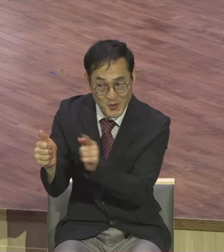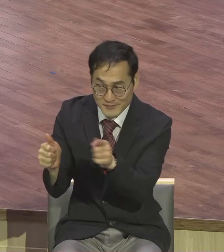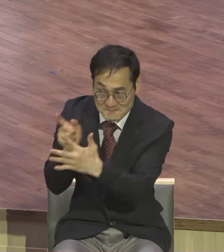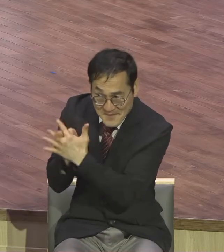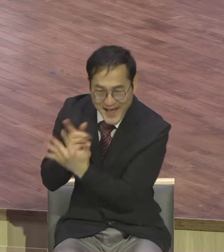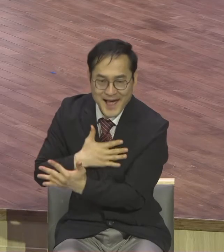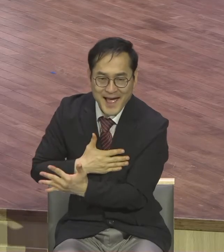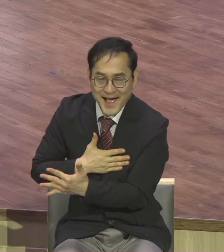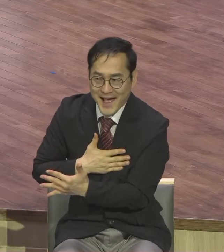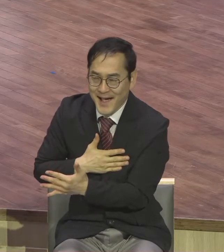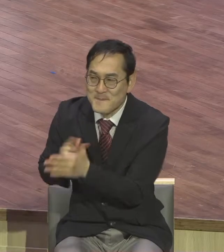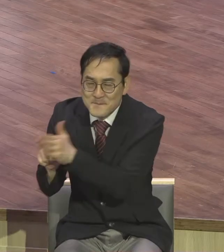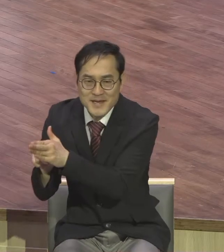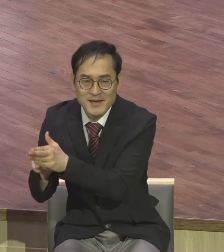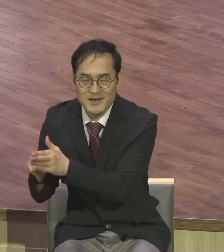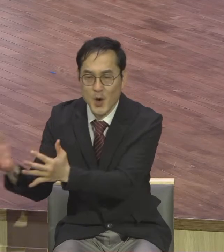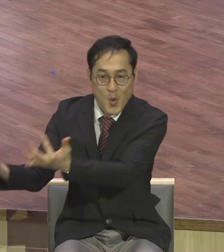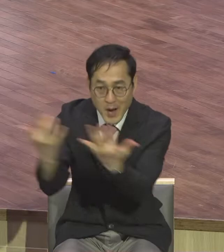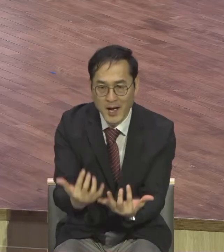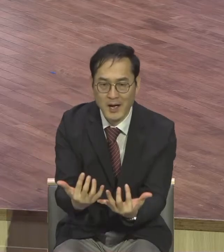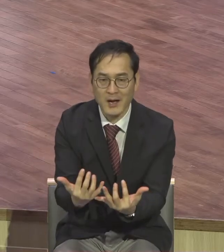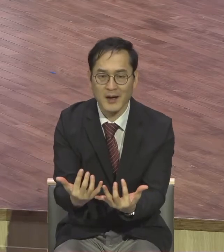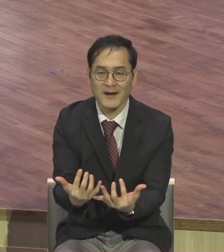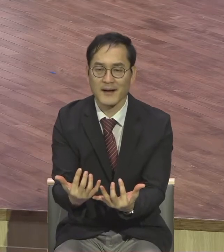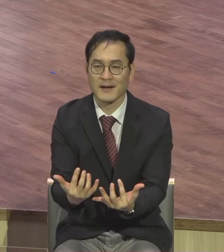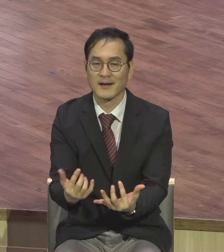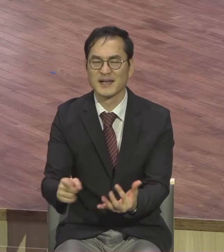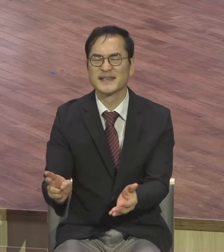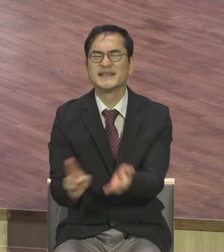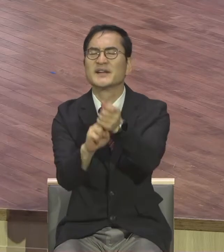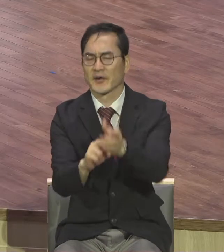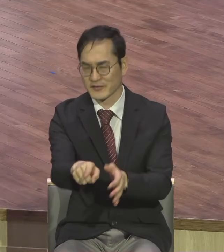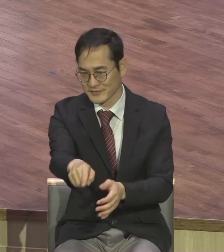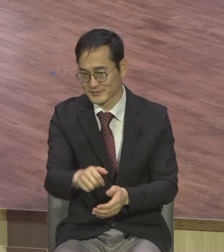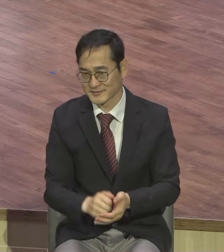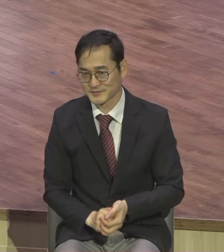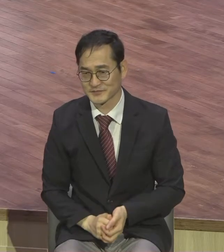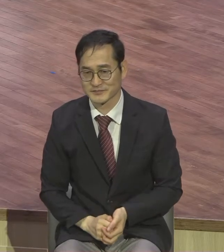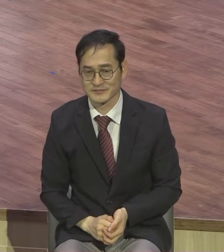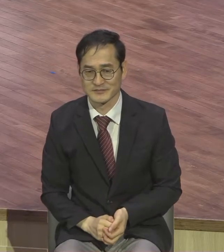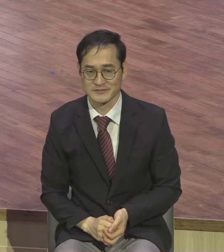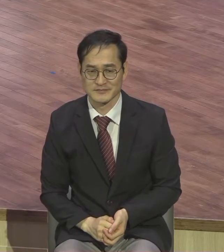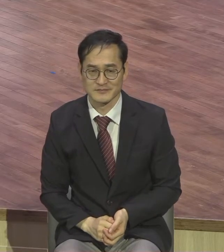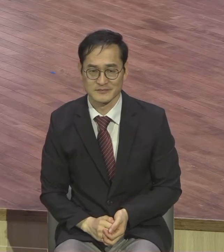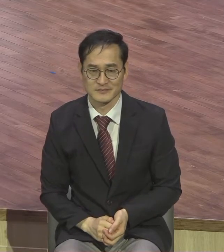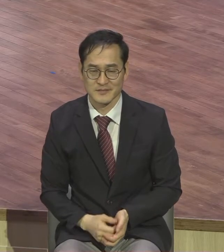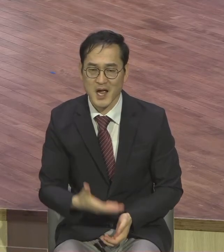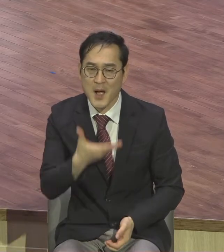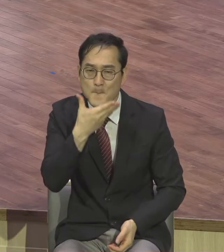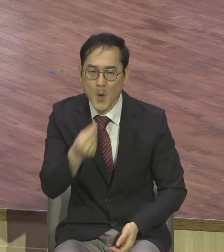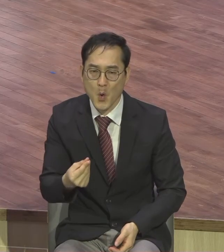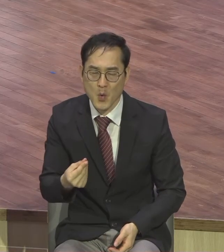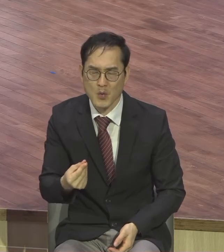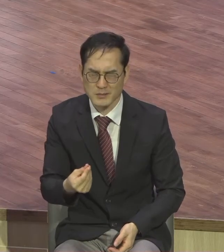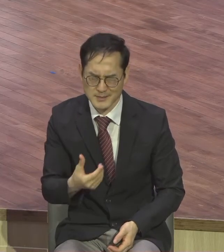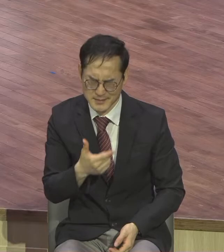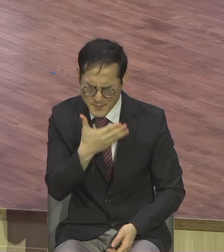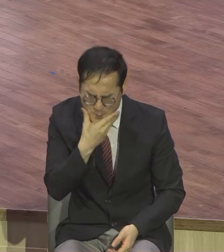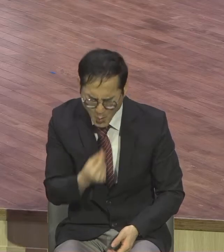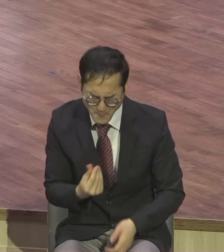장소에 앉아있다 이거는요 지구상에서 최고로 복받은 사람들이요 오늘